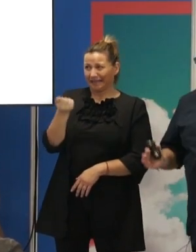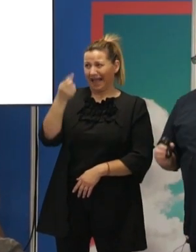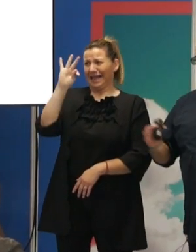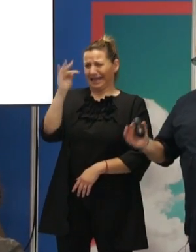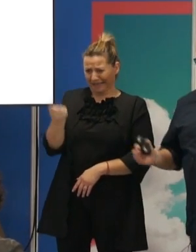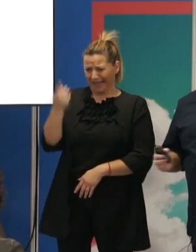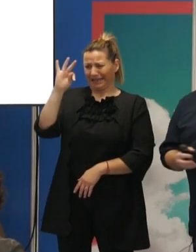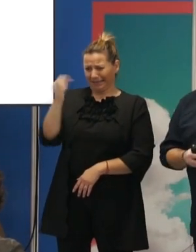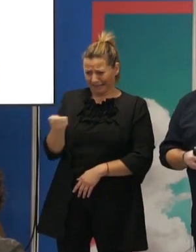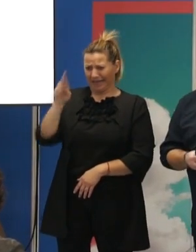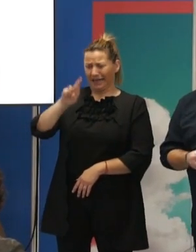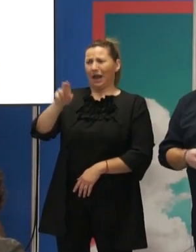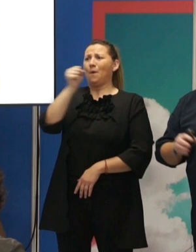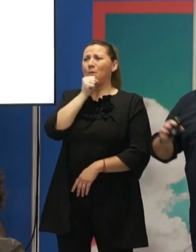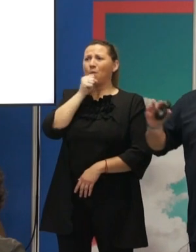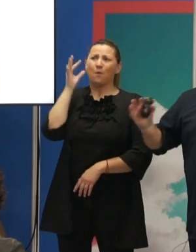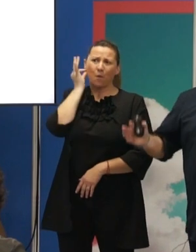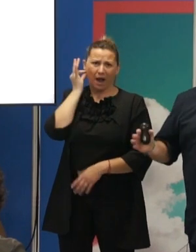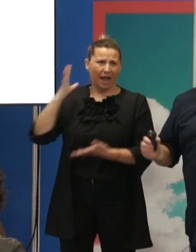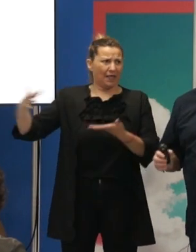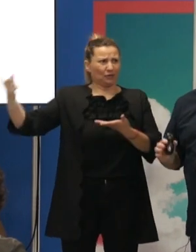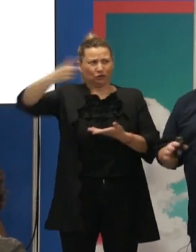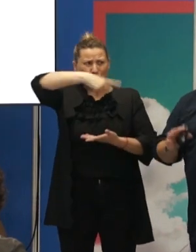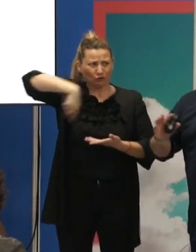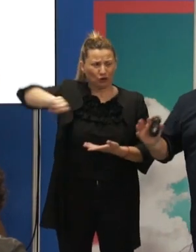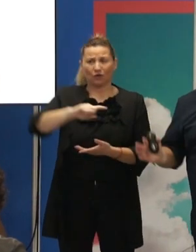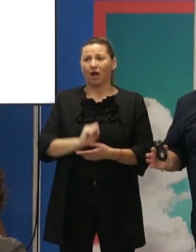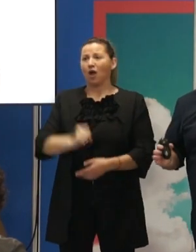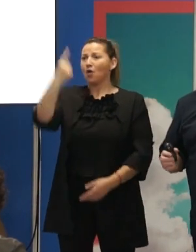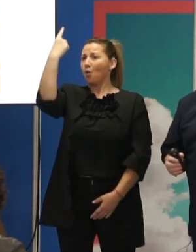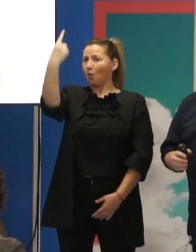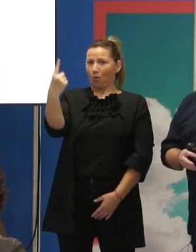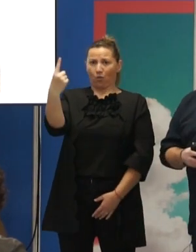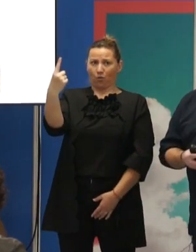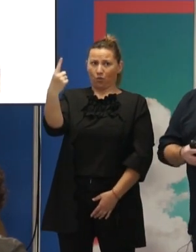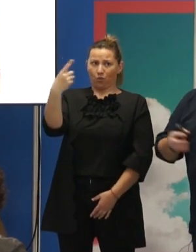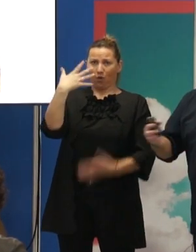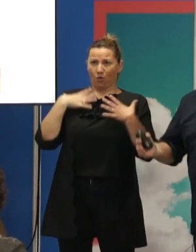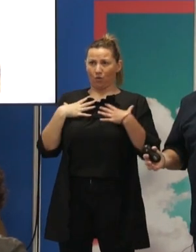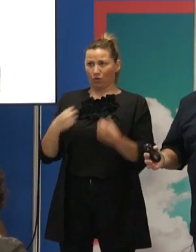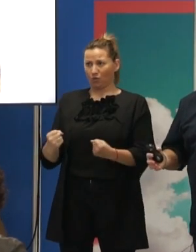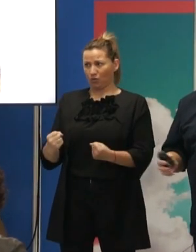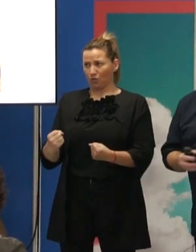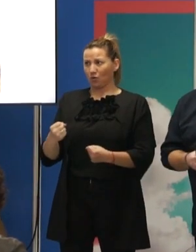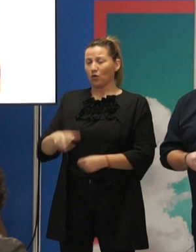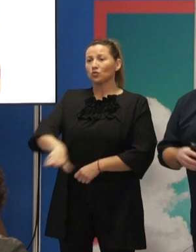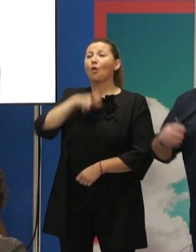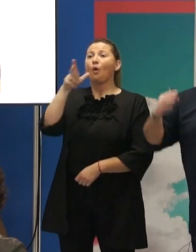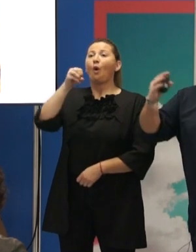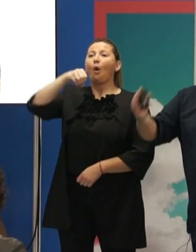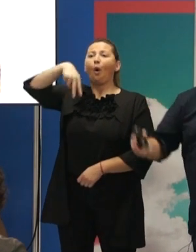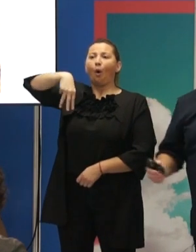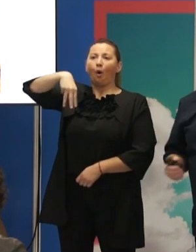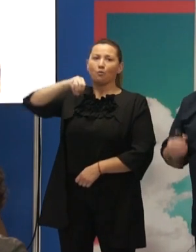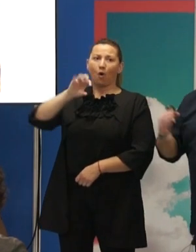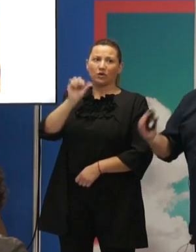todos somos la misma especie, es decir, solo existe una especie en el planeta, somos los llamados homo sapiens, y da lo